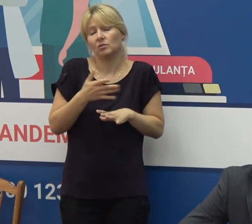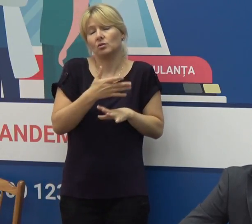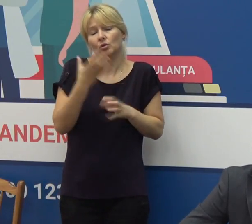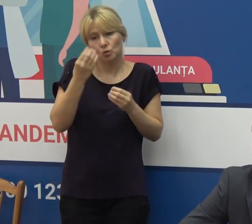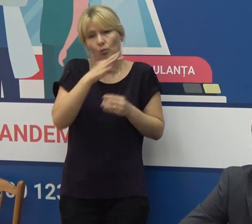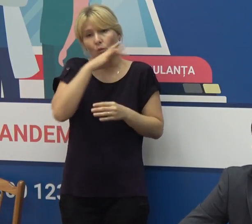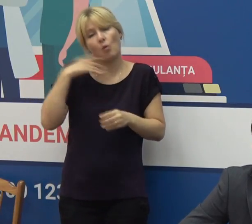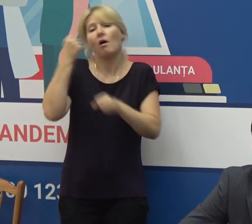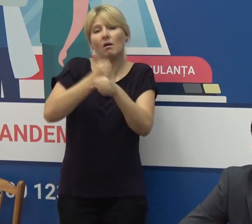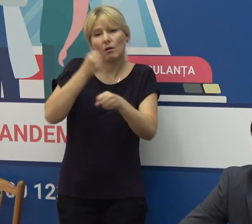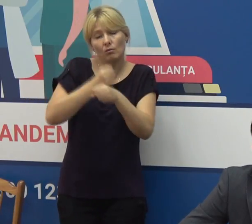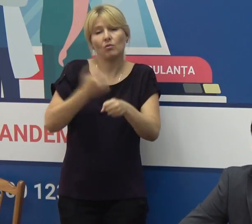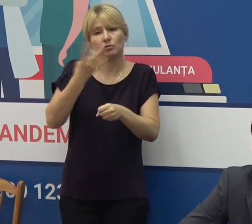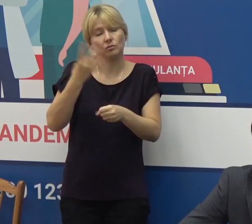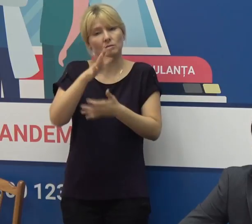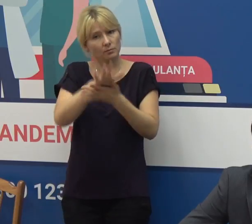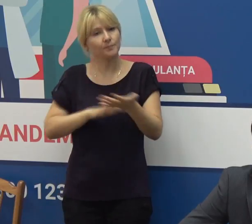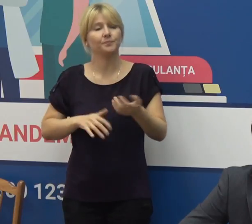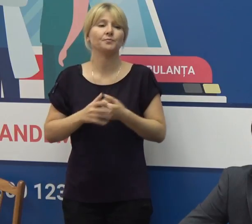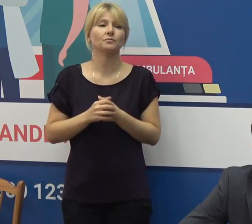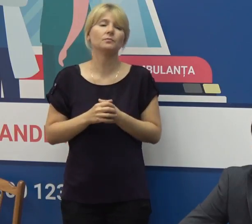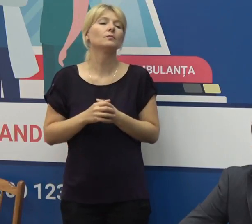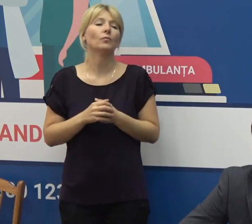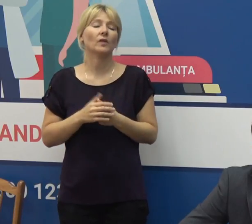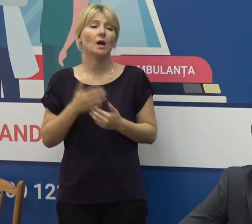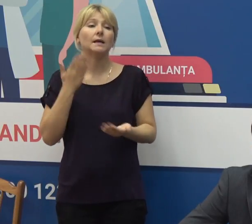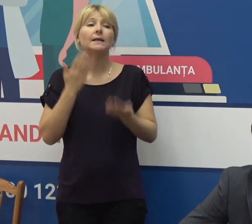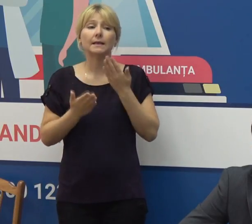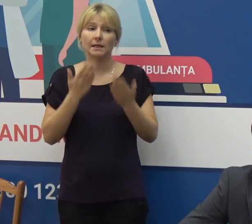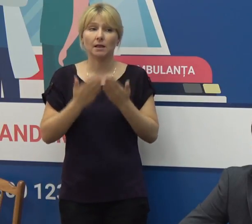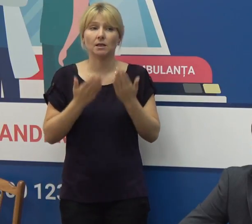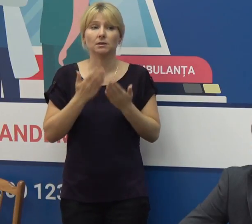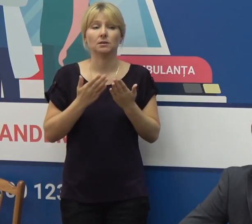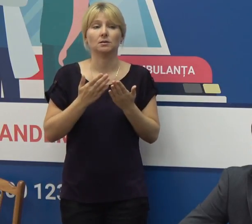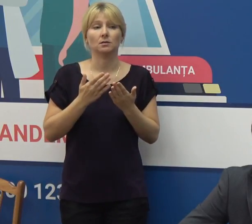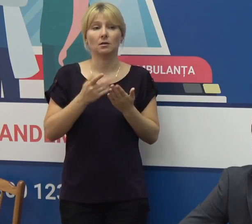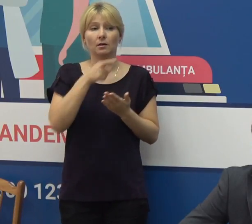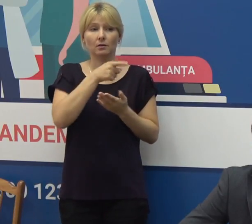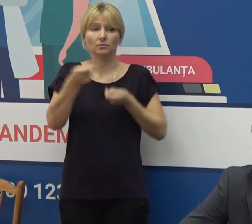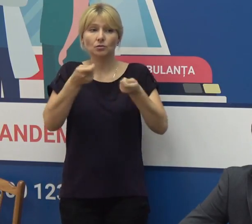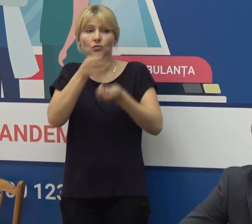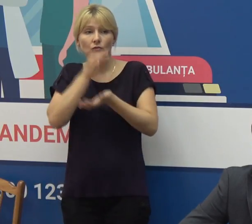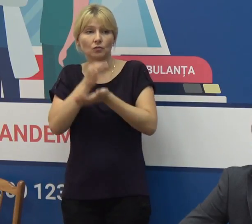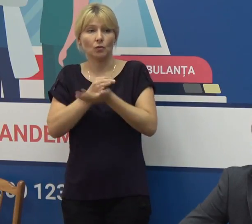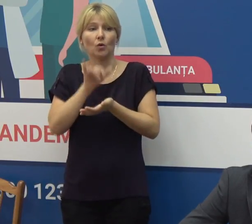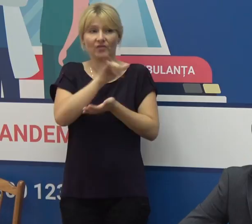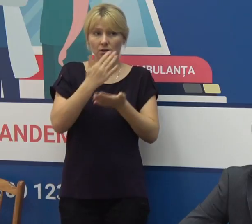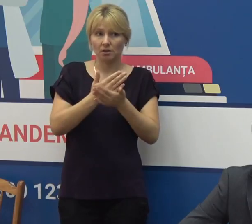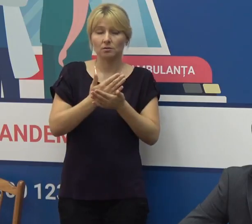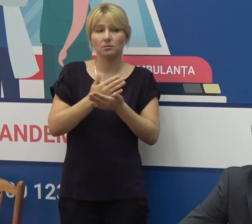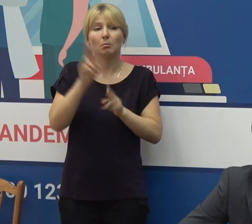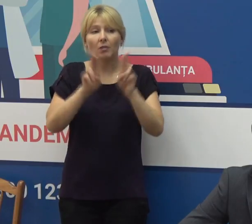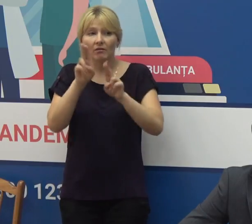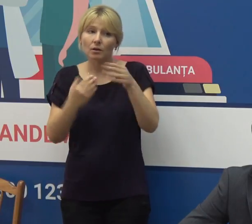mult de loc în continuare dar și dacă a reprezentat Ministerului ca medic de primul loc vedeți noi măsurile care ar fi